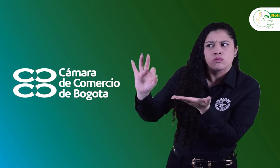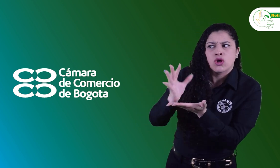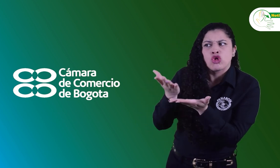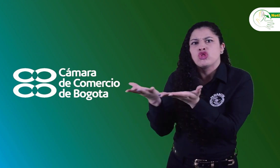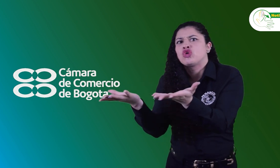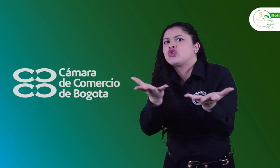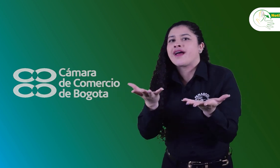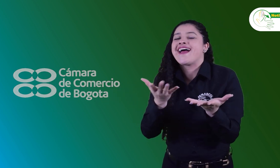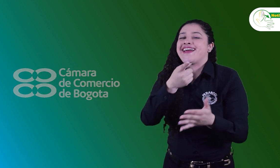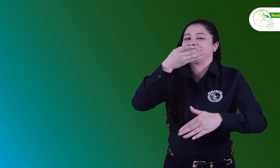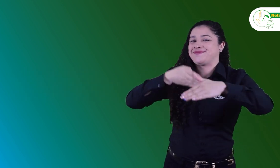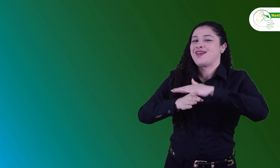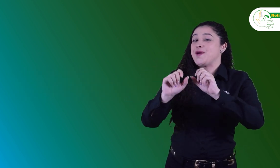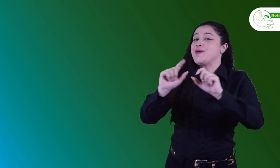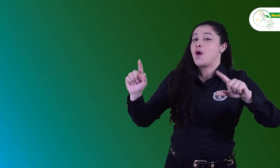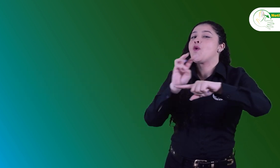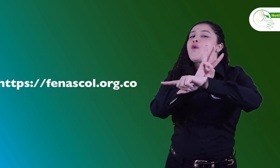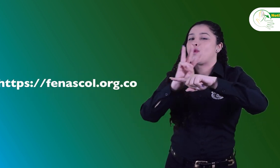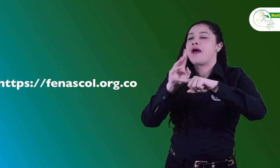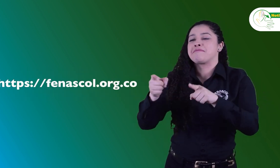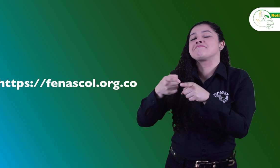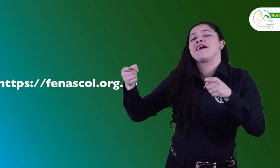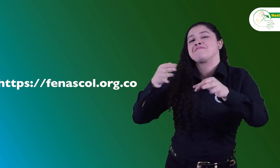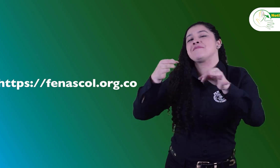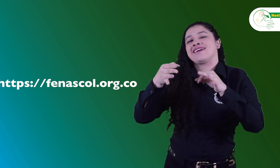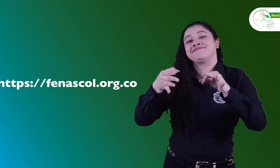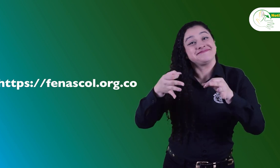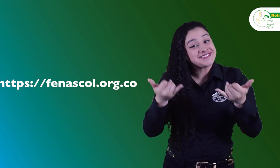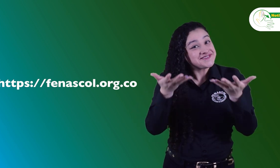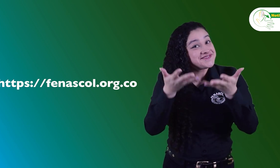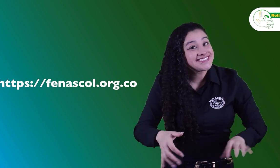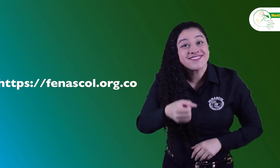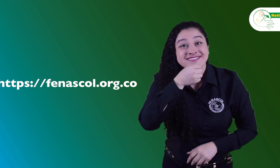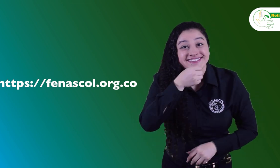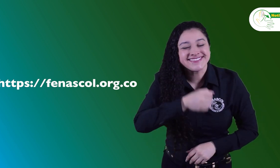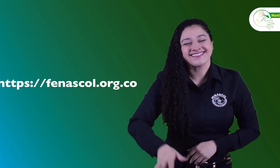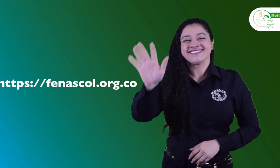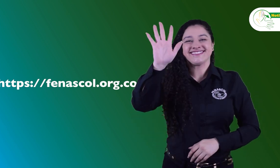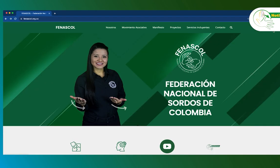información la encuentran en la página web de FENASCOL. Así, damos cierre a esta noticia. ¡Hasta pronto!